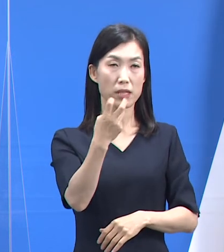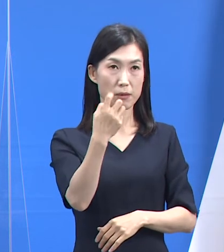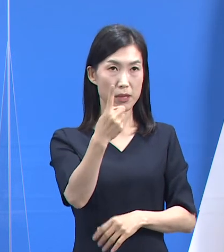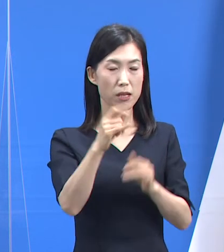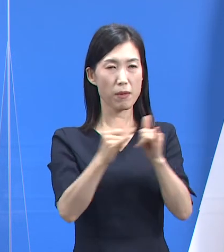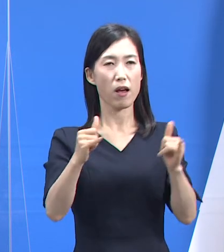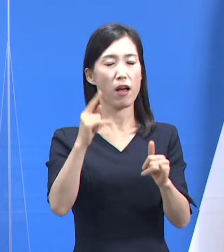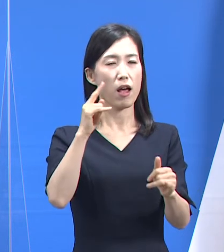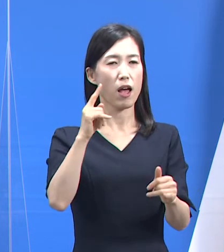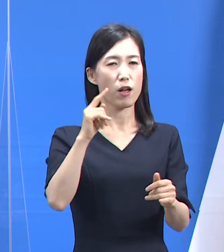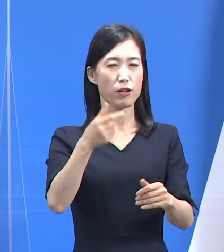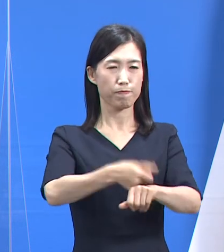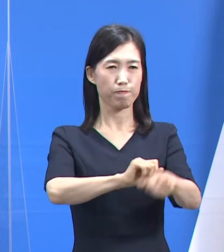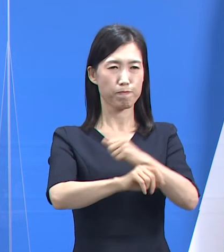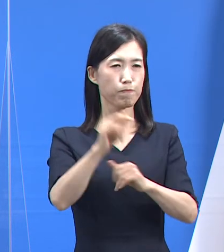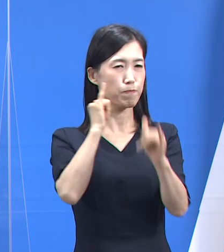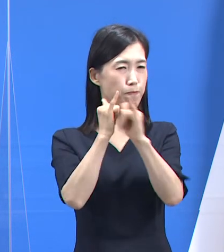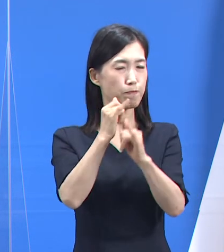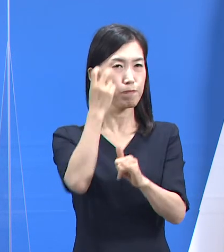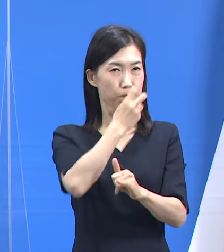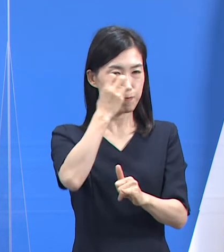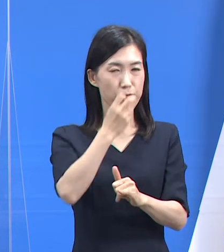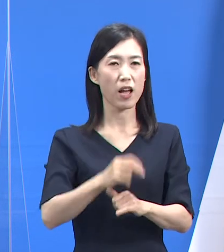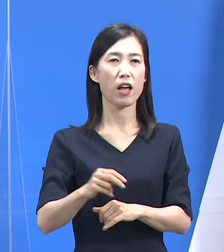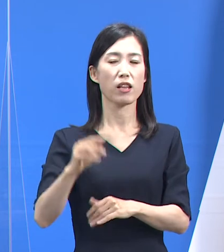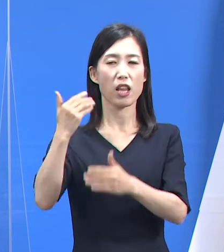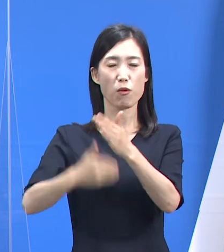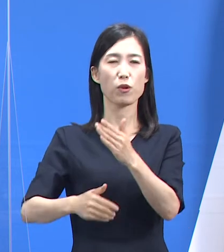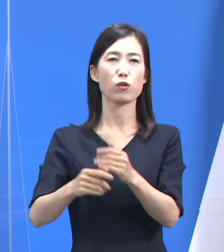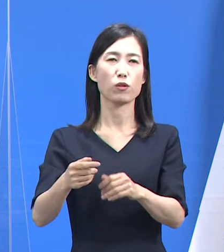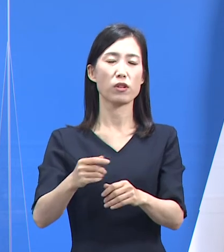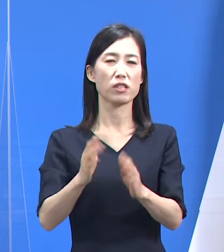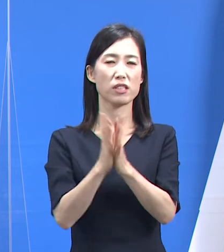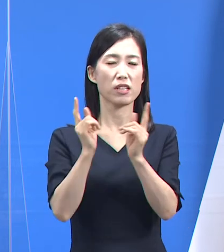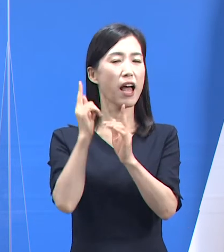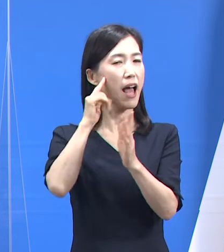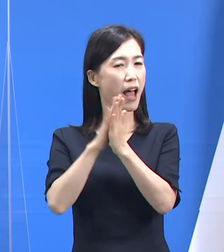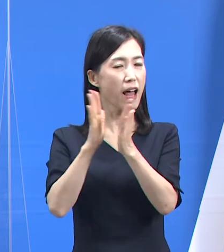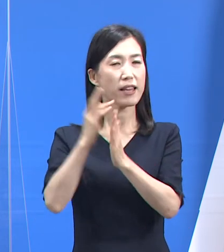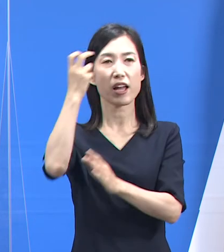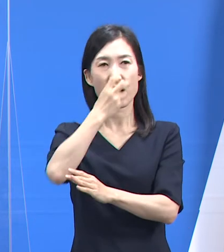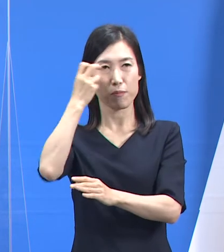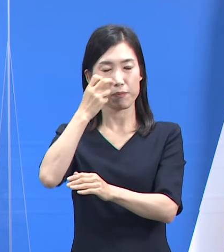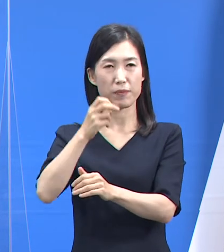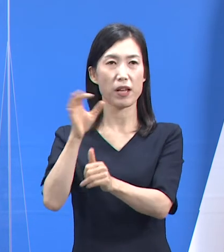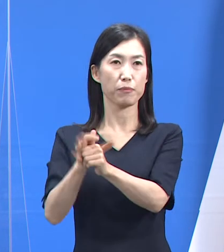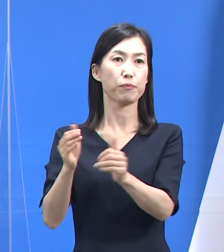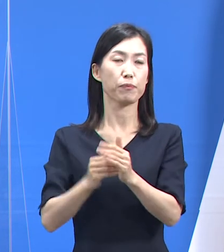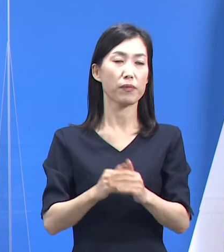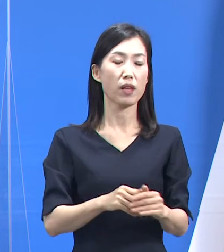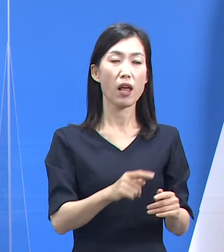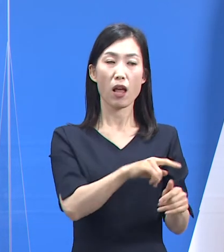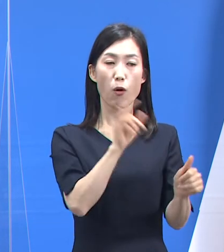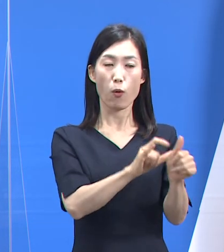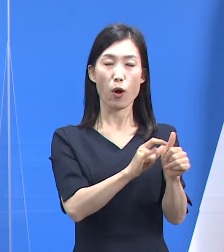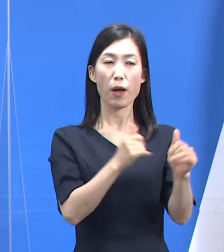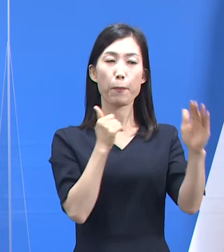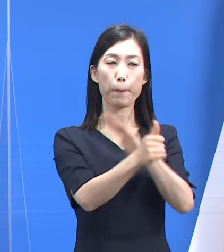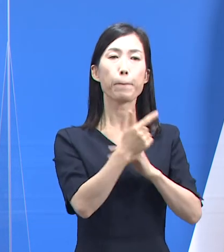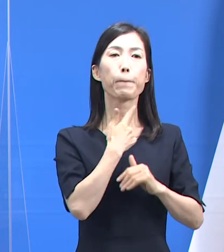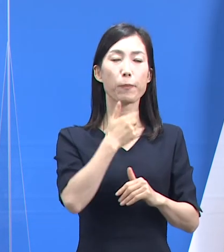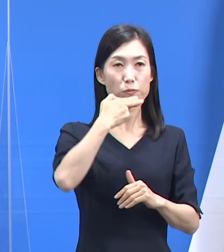능동감시, 130명은 수동감시 조치했습니다. 확진자가 방문했던 주점에 대해서는